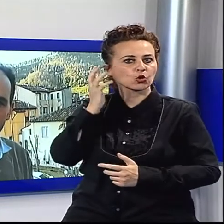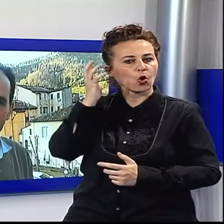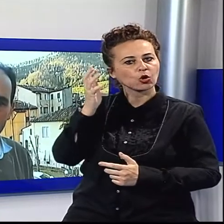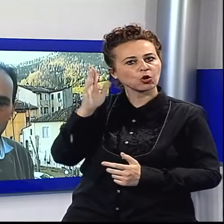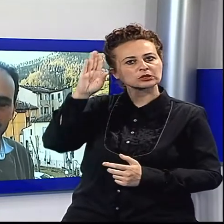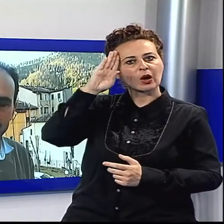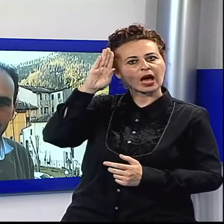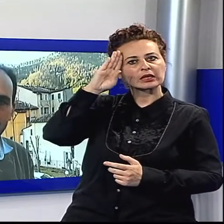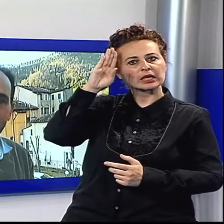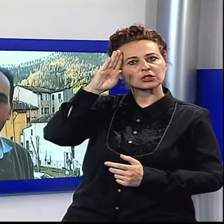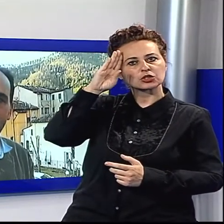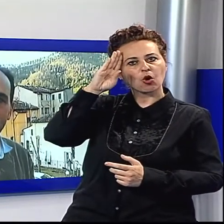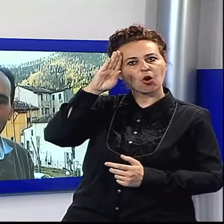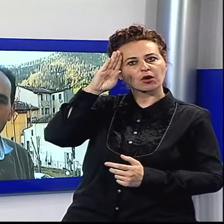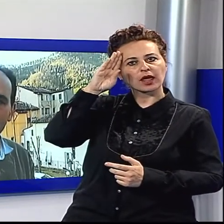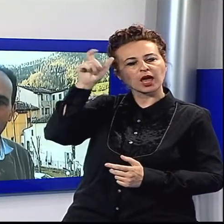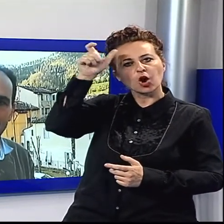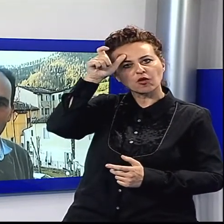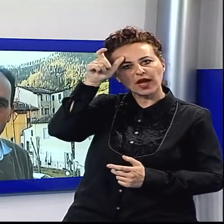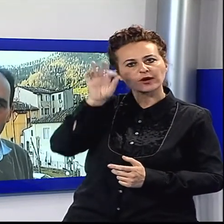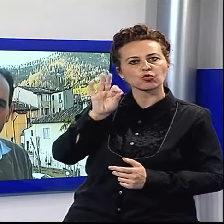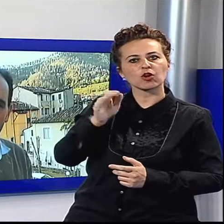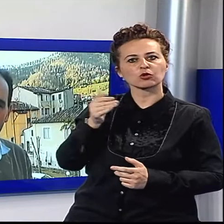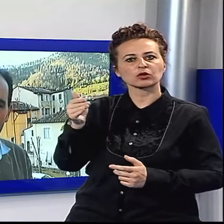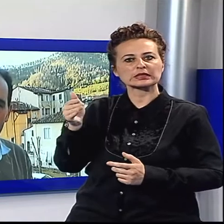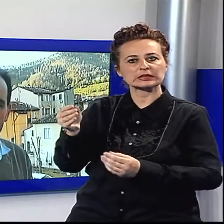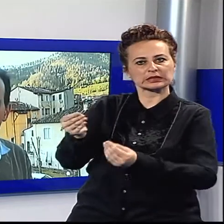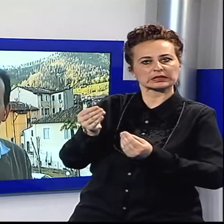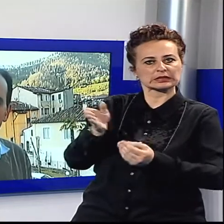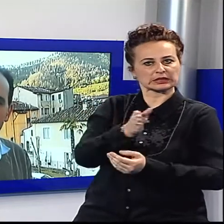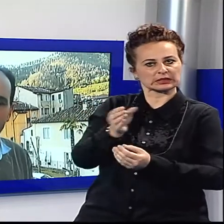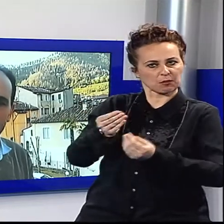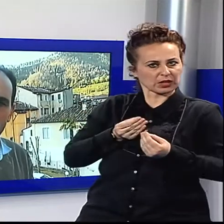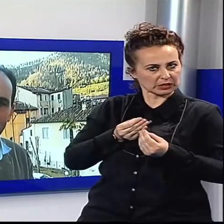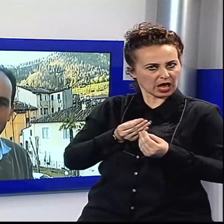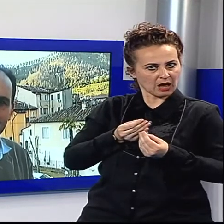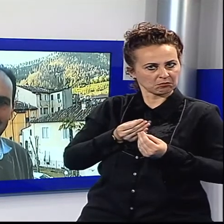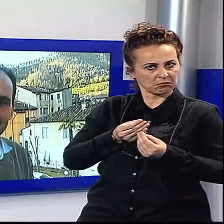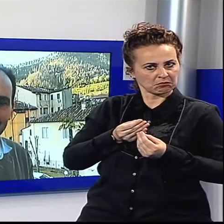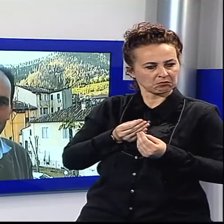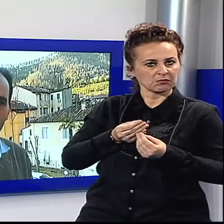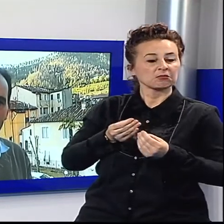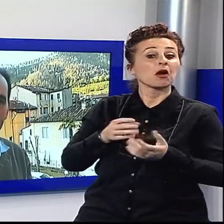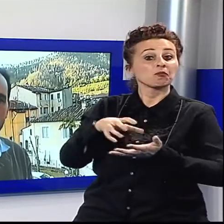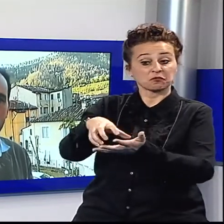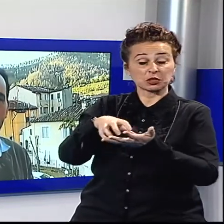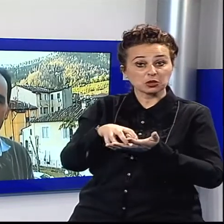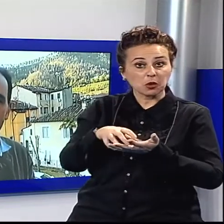per l'attenzione che i governi di centro-sinistra hanno dato in questi anni al nostro territorio. Gli investimenti sono stati tanti,